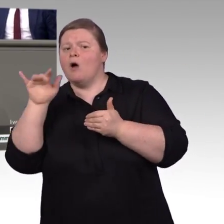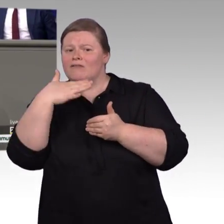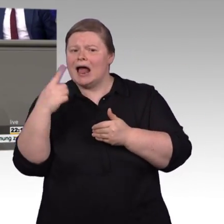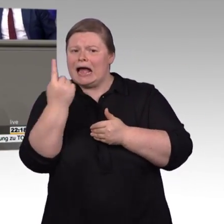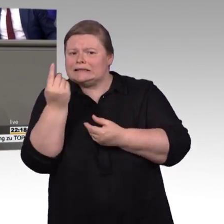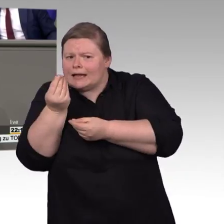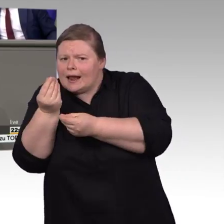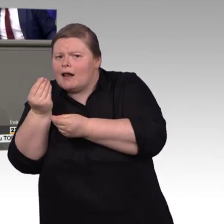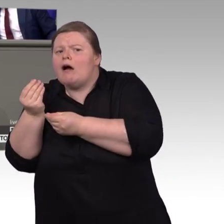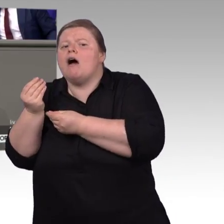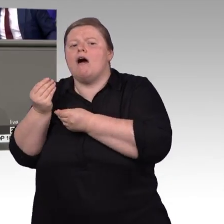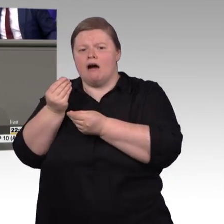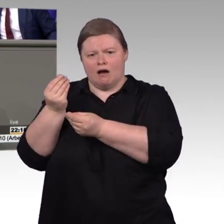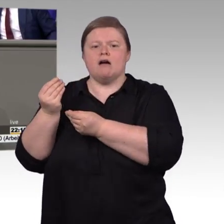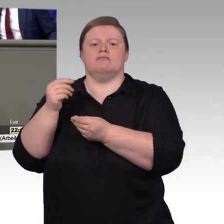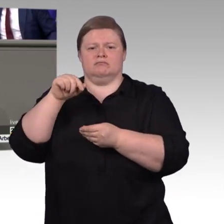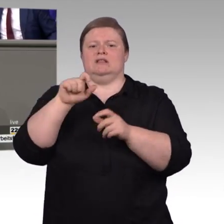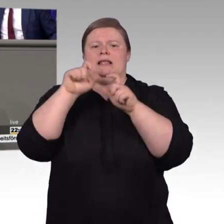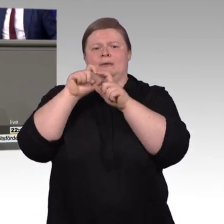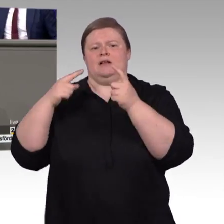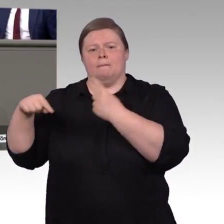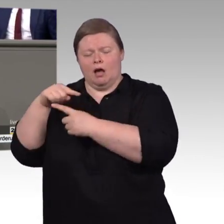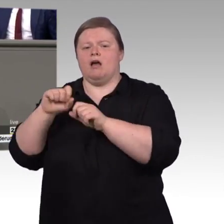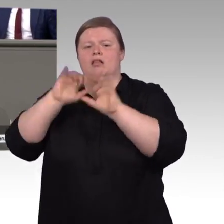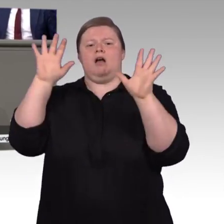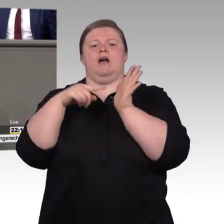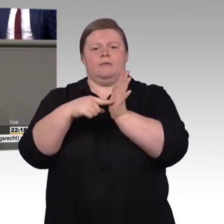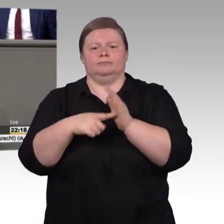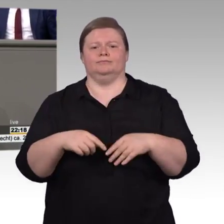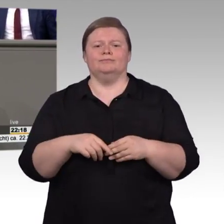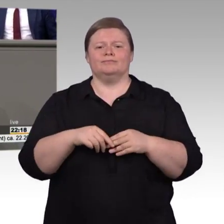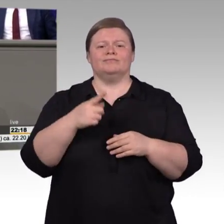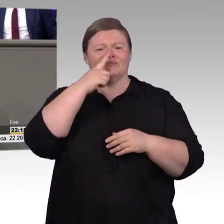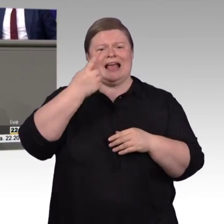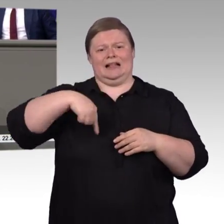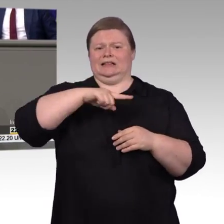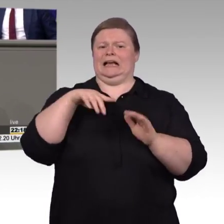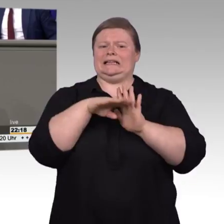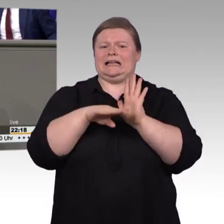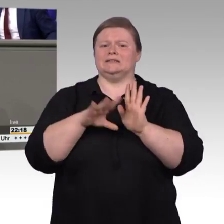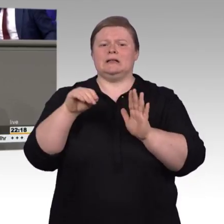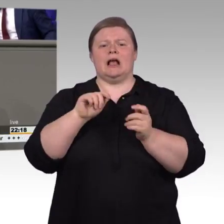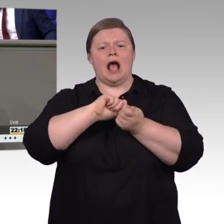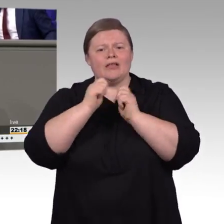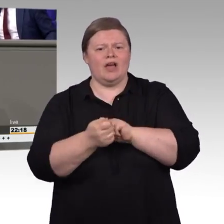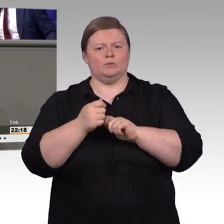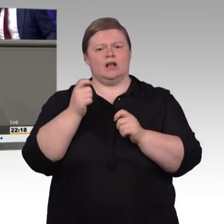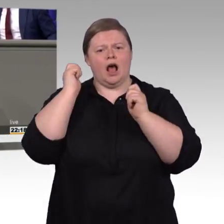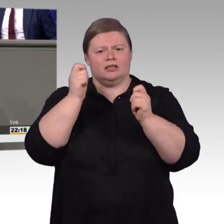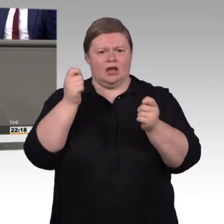haben. Und ich denke, dass da die Themen auch entsprechend platziert werden konnten. Und wenn wir dann ein Gesetz haben mit